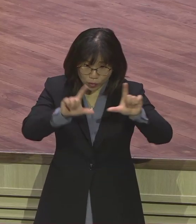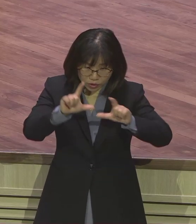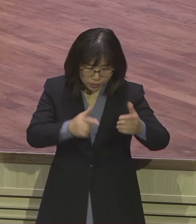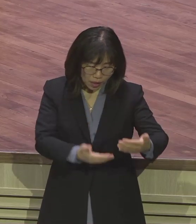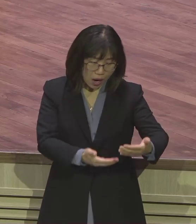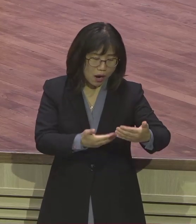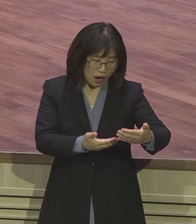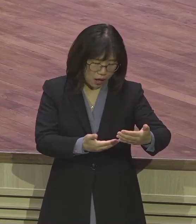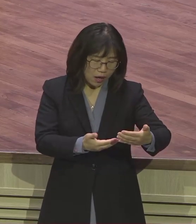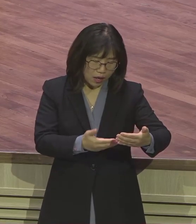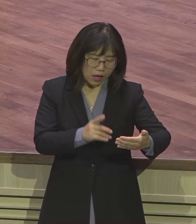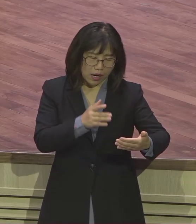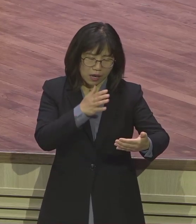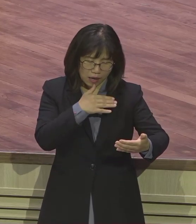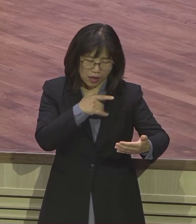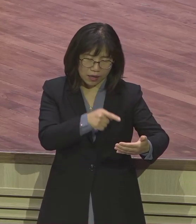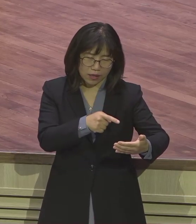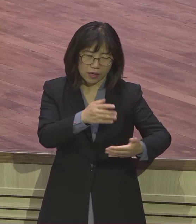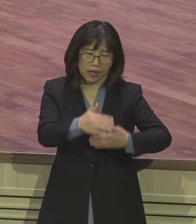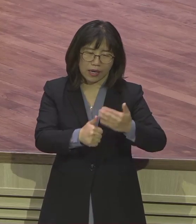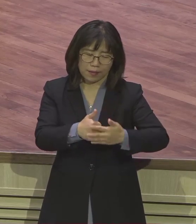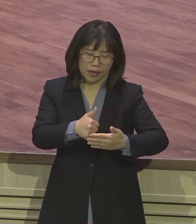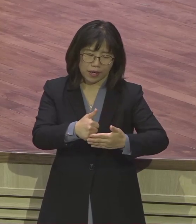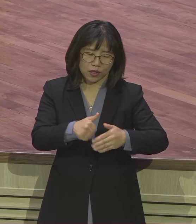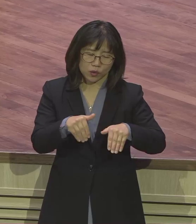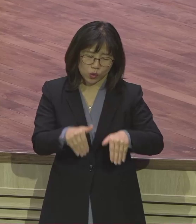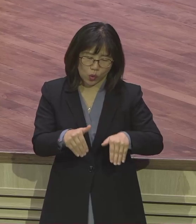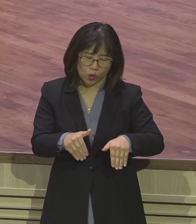모습을 발견한 것이다. 죽음을 무릅쓰고 이 모세를 보호한 거예요.